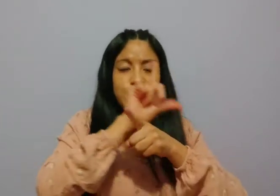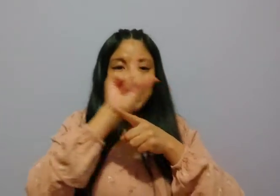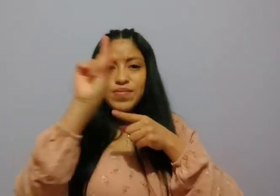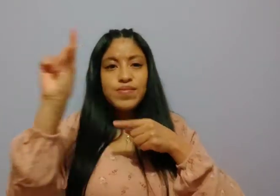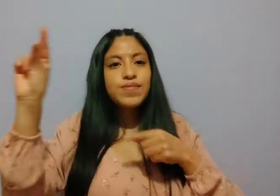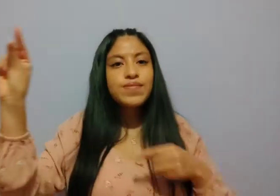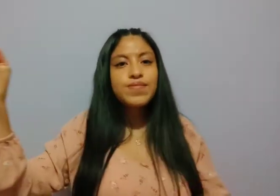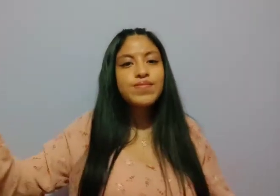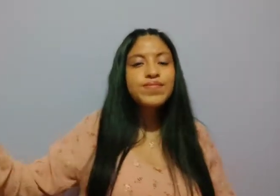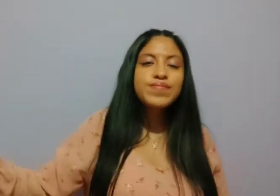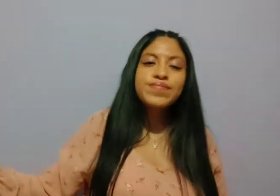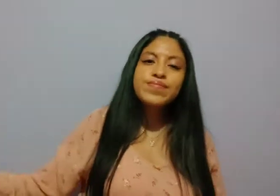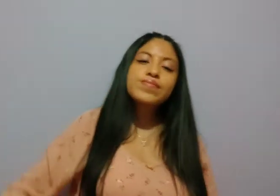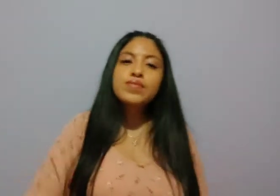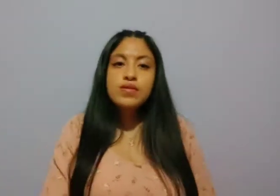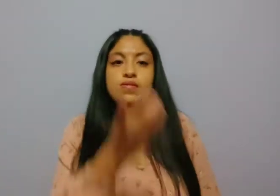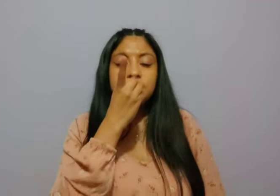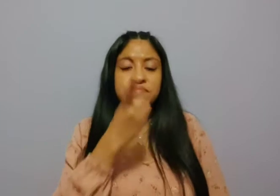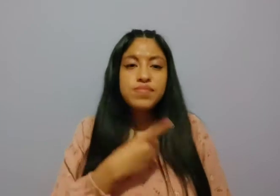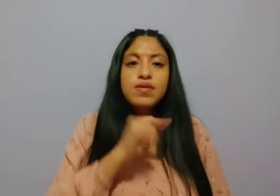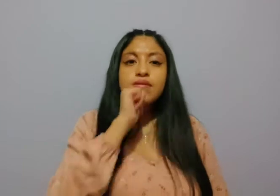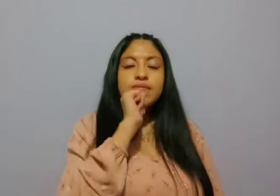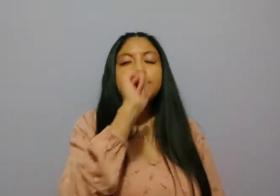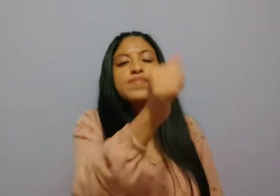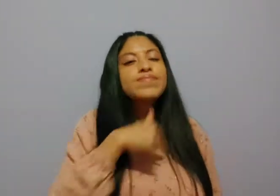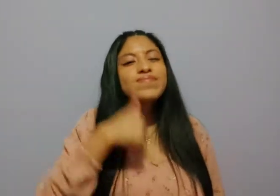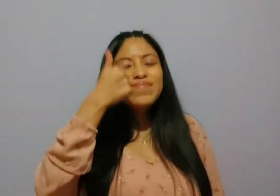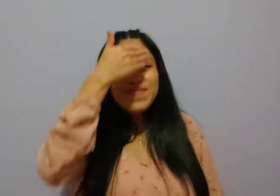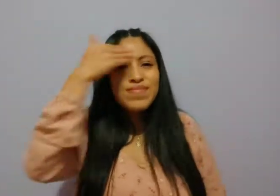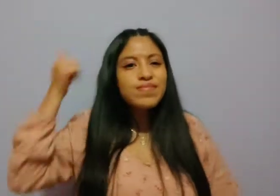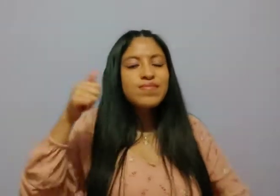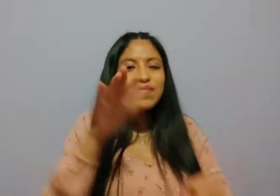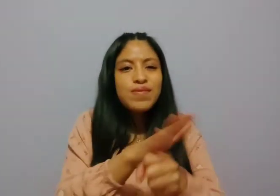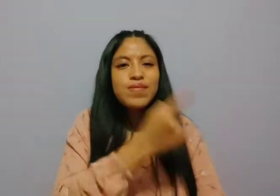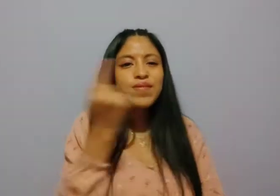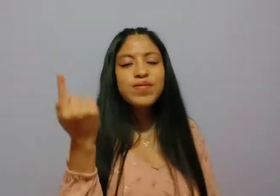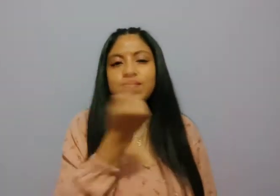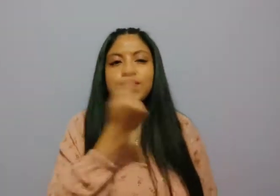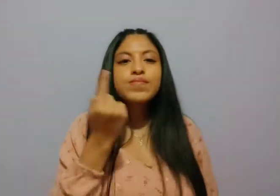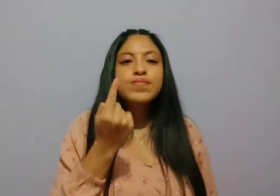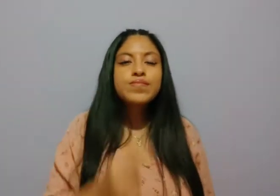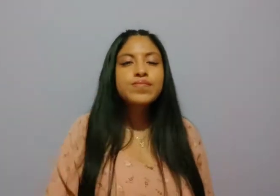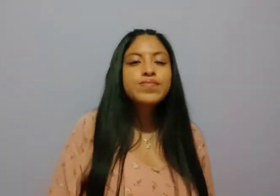Y te vas sin decirme nada, sin saber un por qué